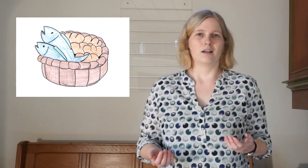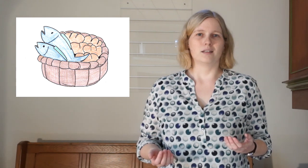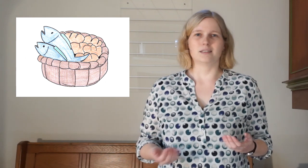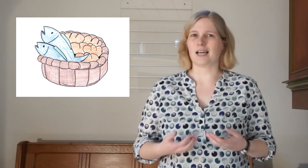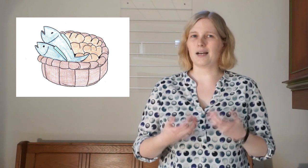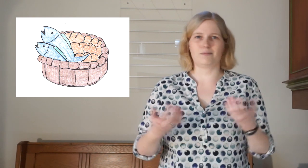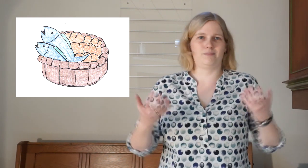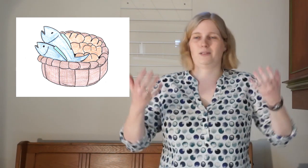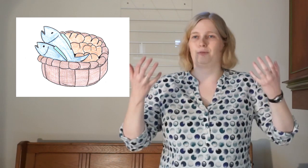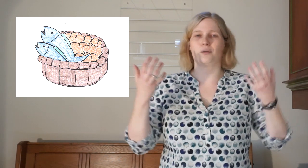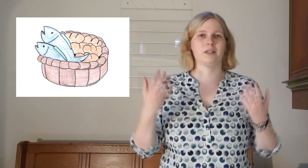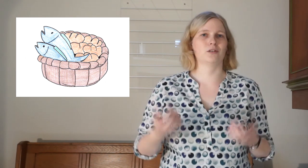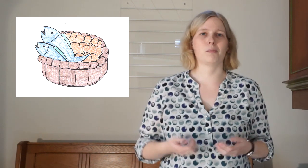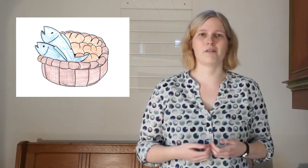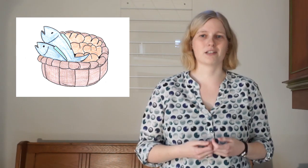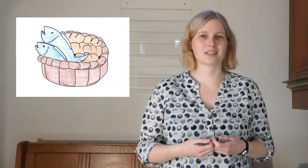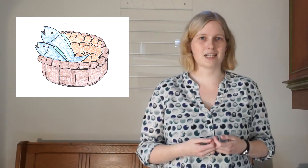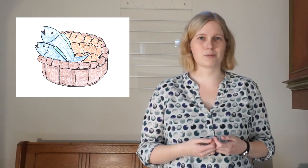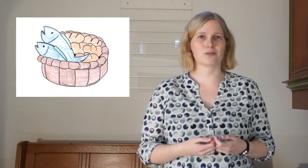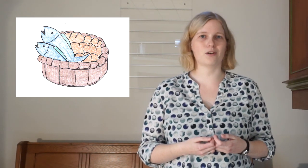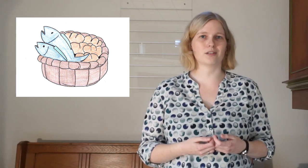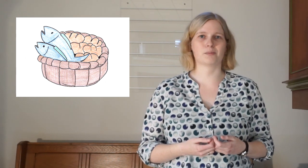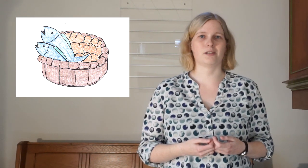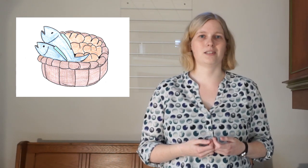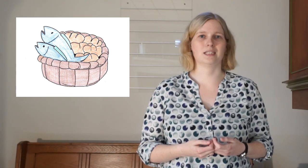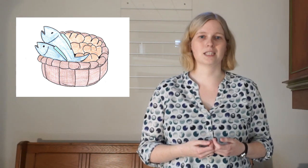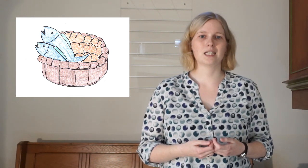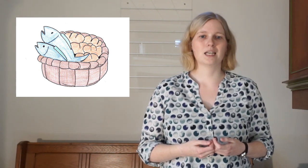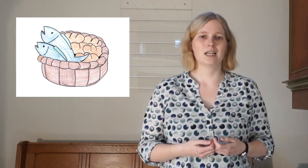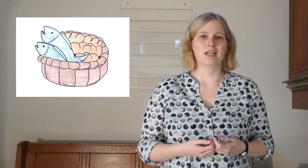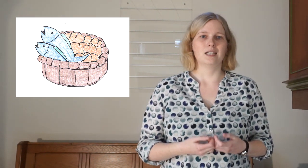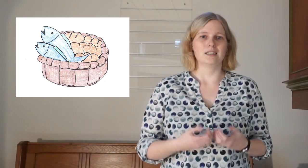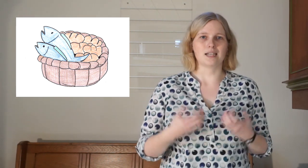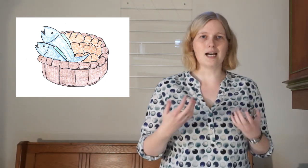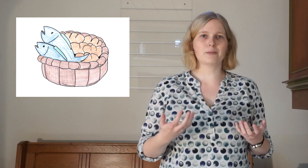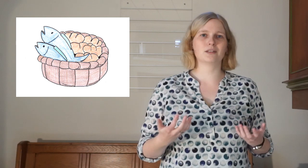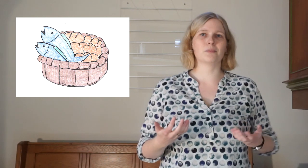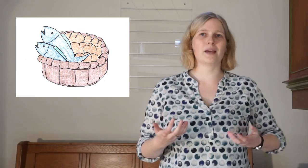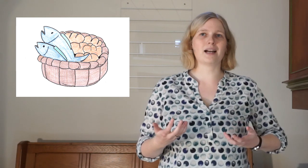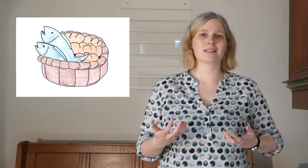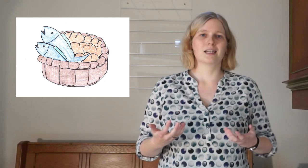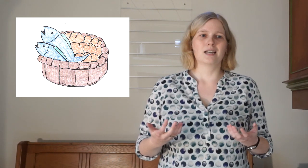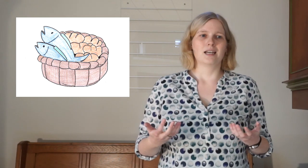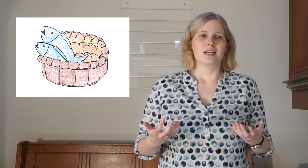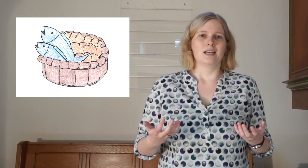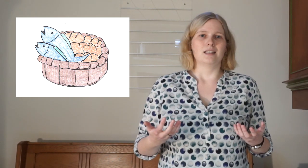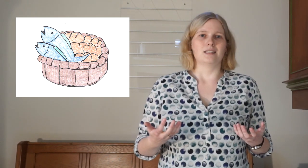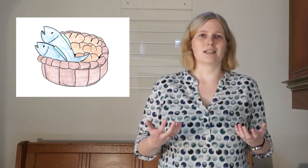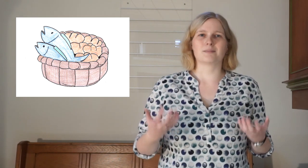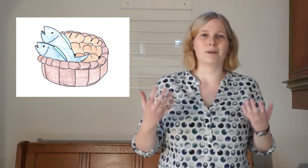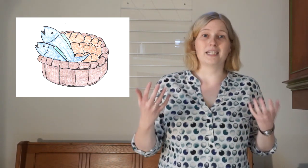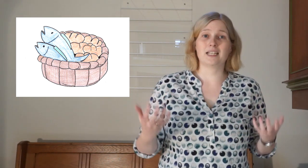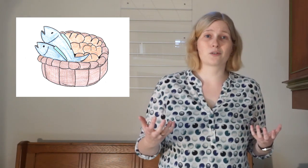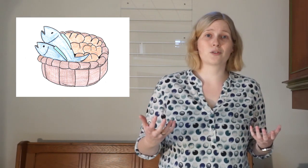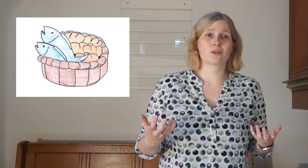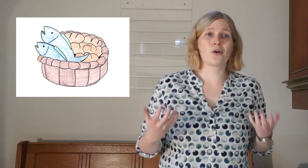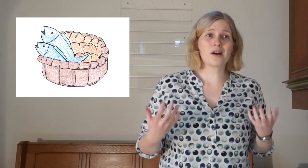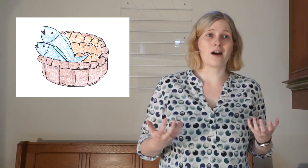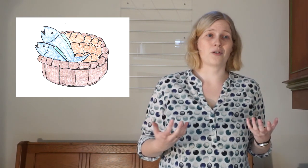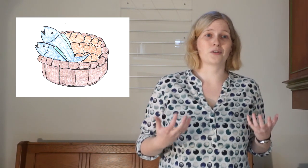Da ist für mich noch mal was ganz Besonderes passiert. Da habe ich gemerkt, dass bei Jesus Hunger und